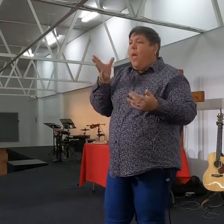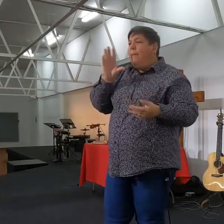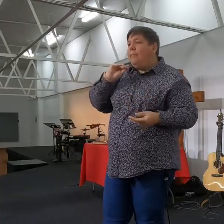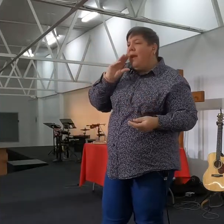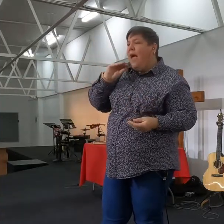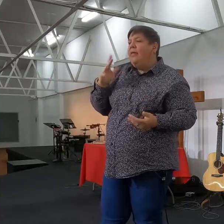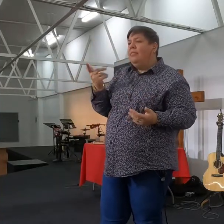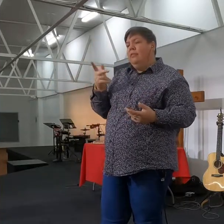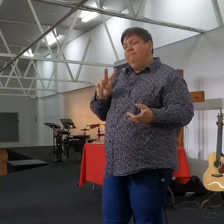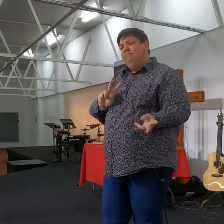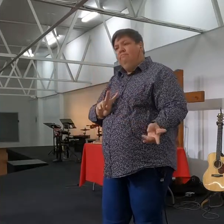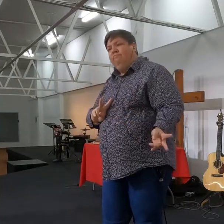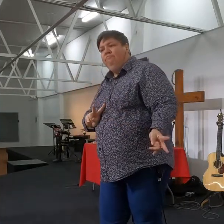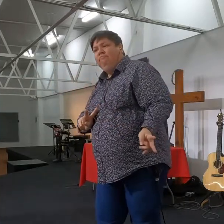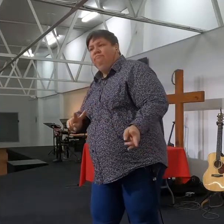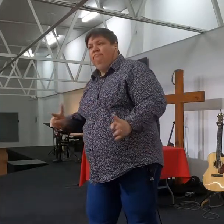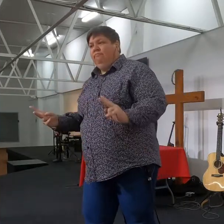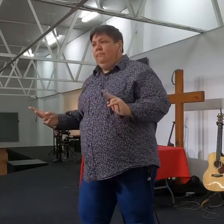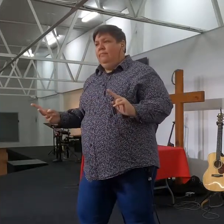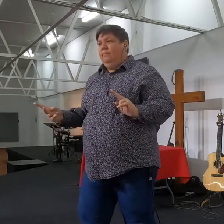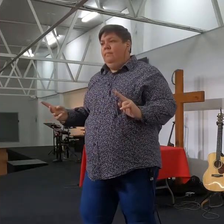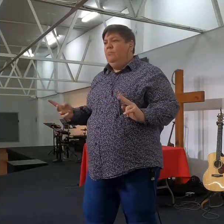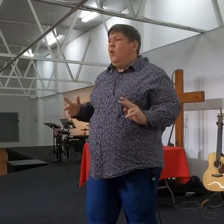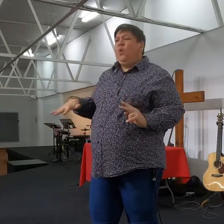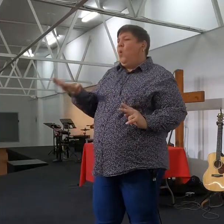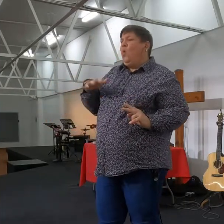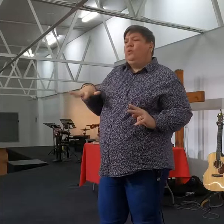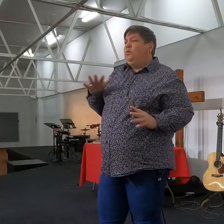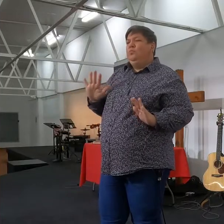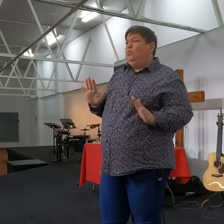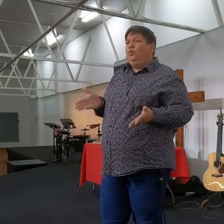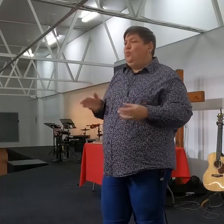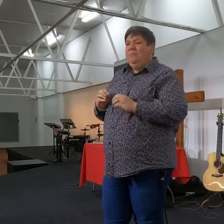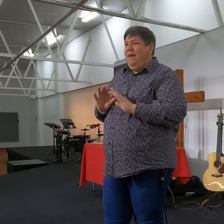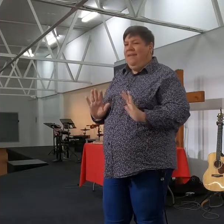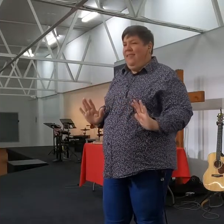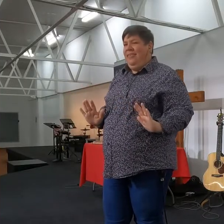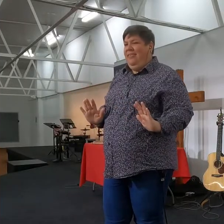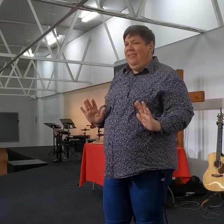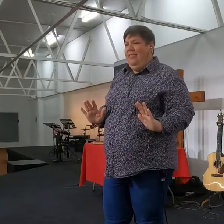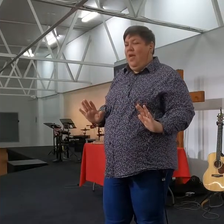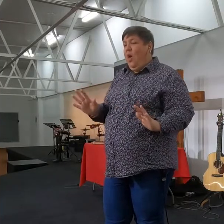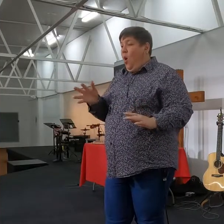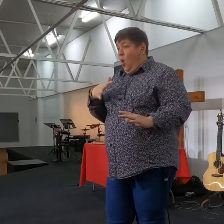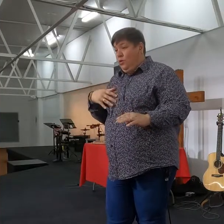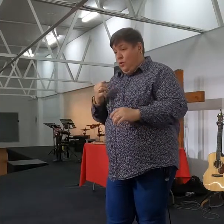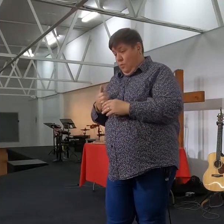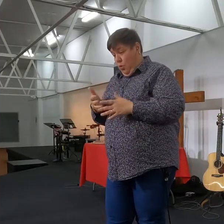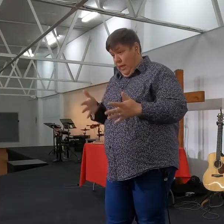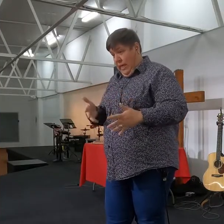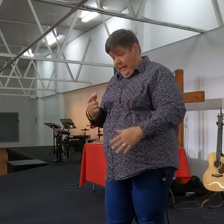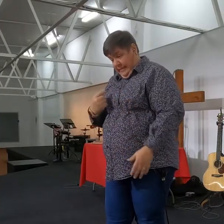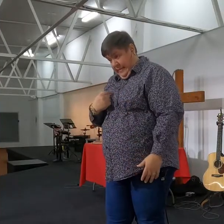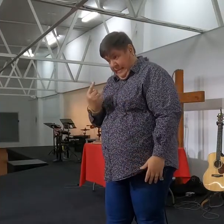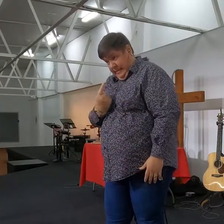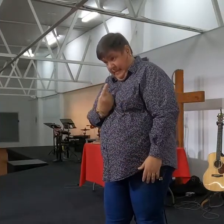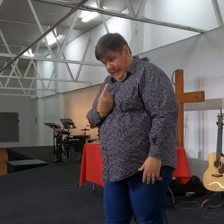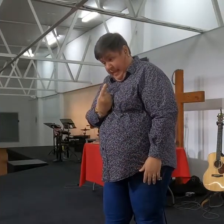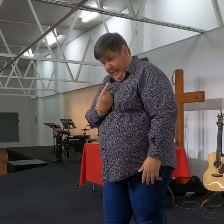werk en alles. Maar jy, dit is nie ons. Dis hier ook om ons hier is nie. Ons is hier, om ons self te mobiliseer in die